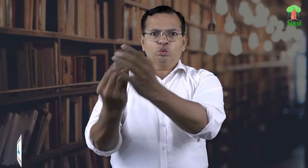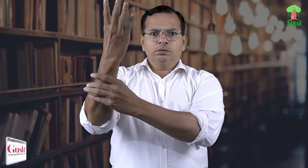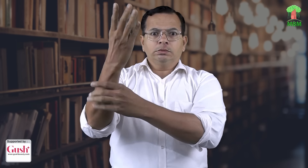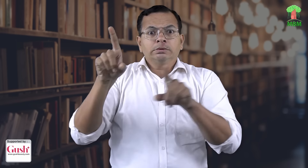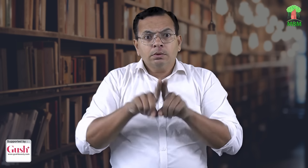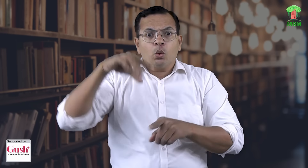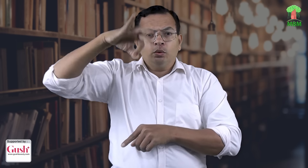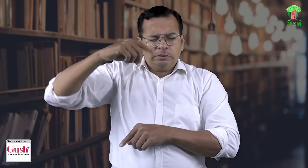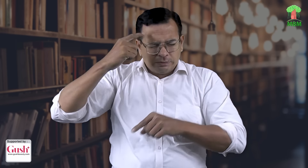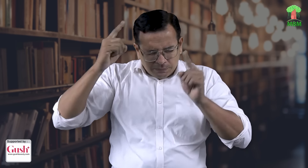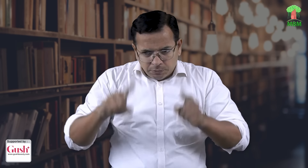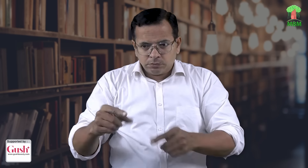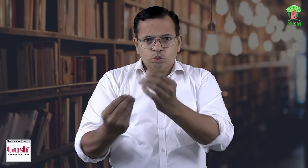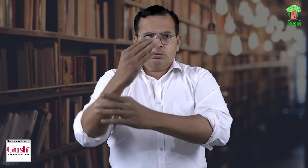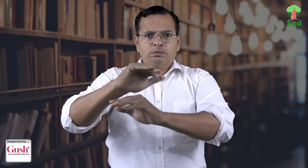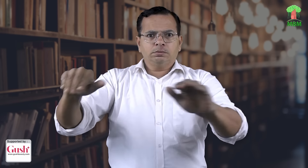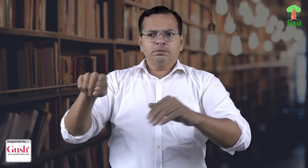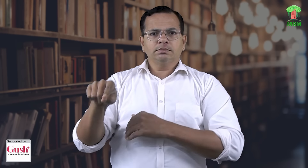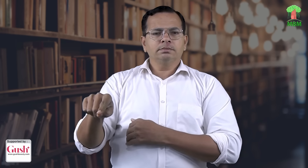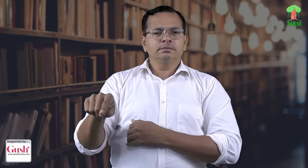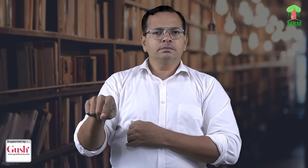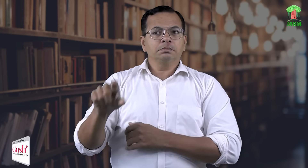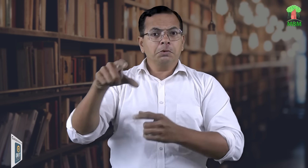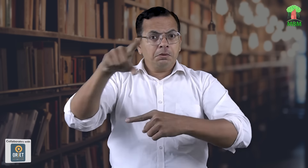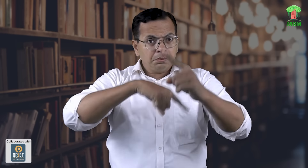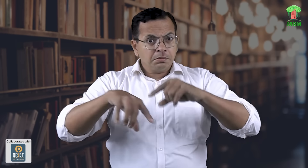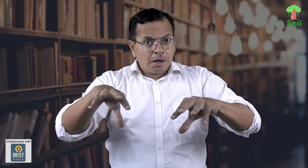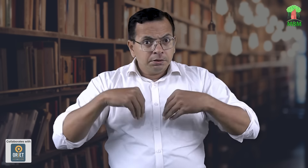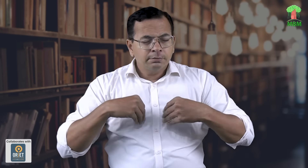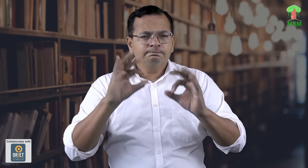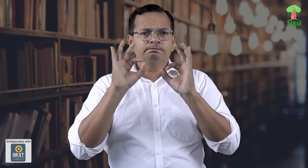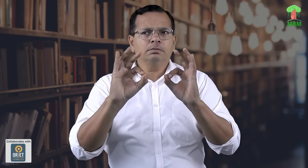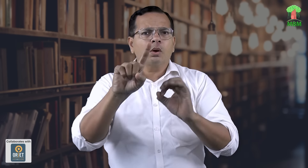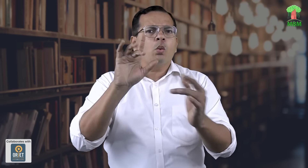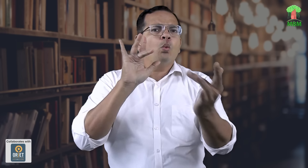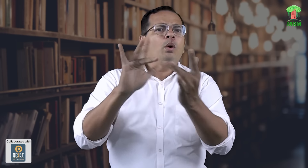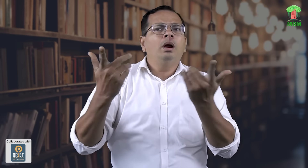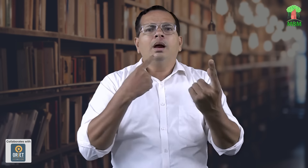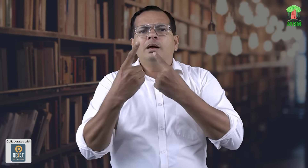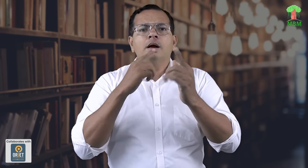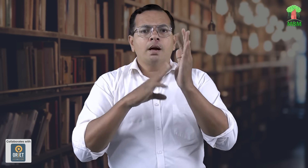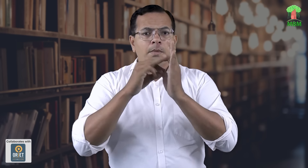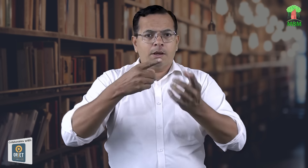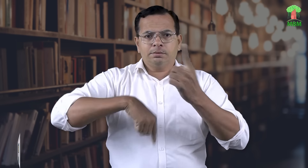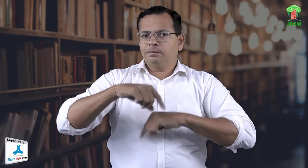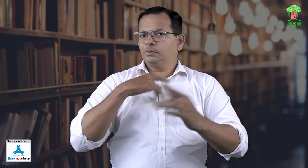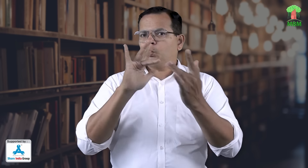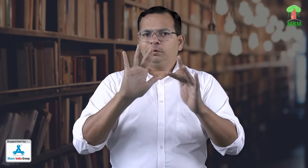सह बच्चों के वविश्ची के लिए इनके उज्वल वविश्ची के कार कर रही है वैसे ही इन चीजों पर कार करेंगे कैसे संथपकर सकते हैं